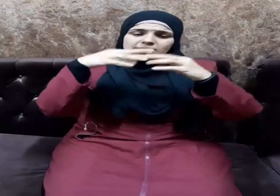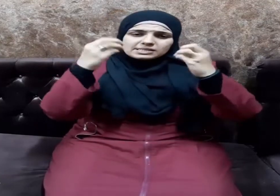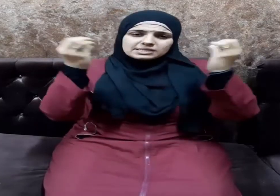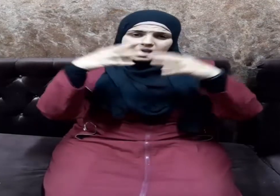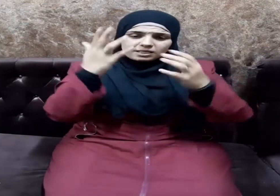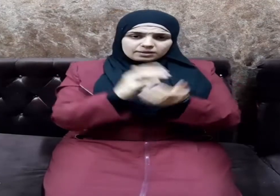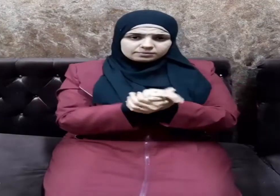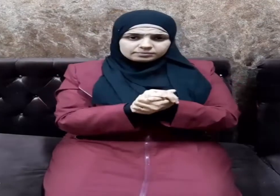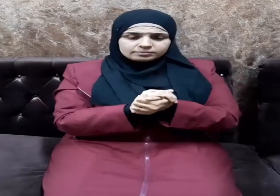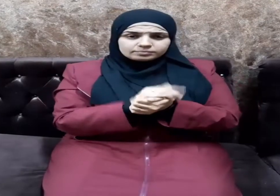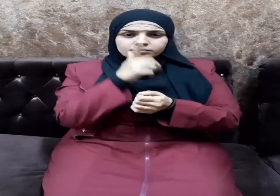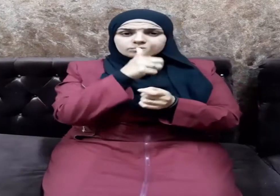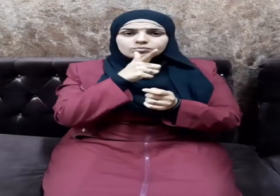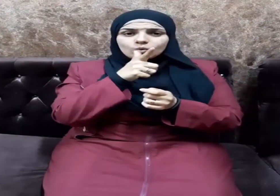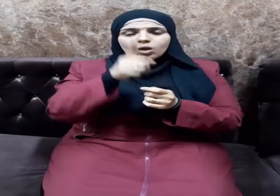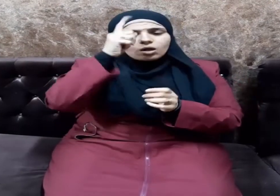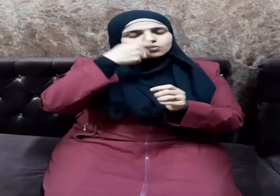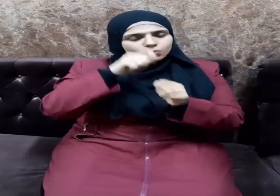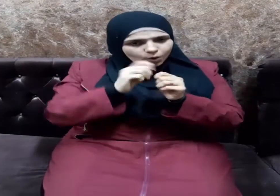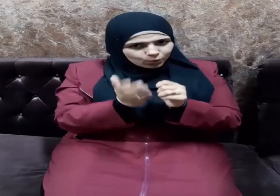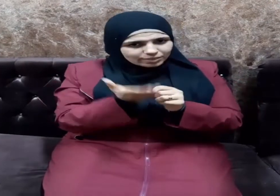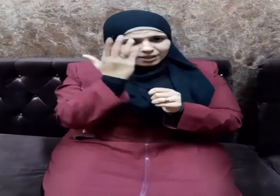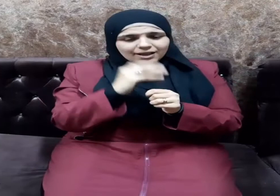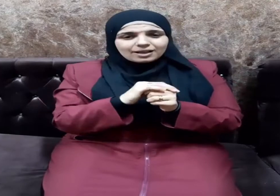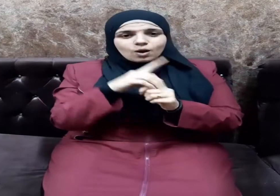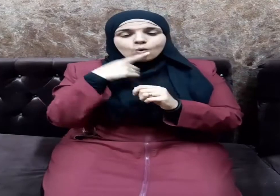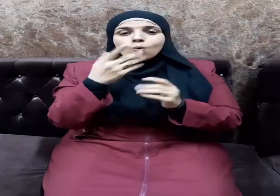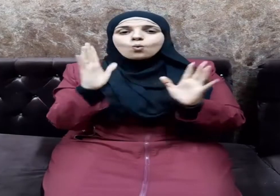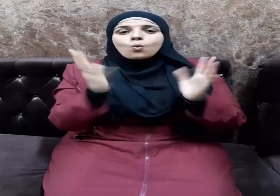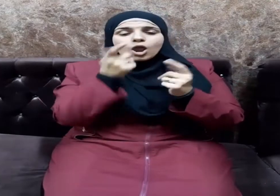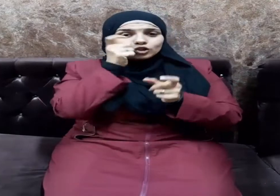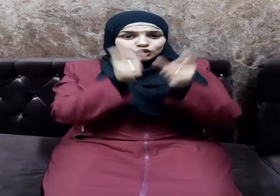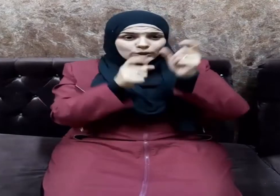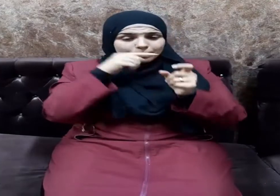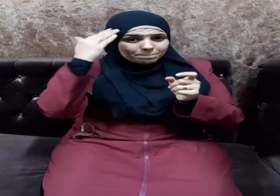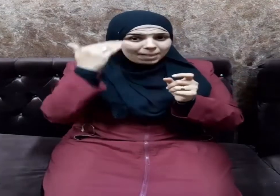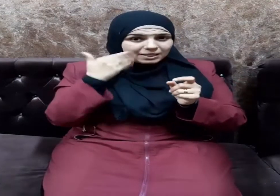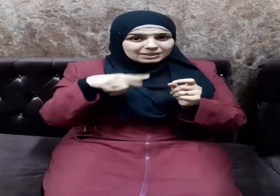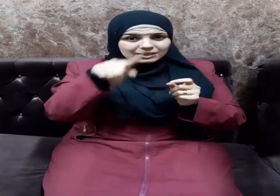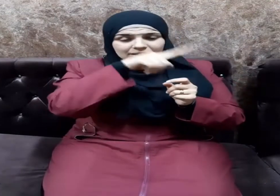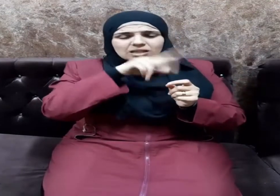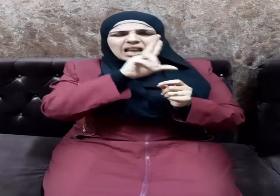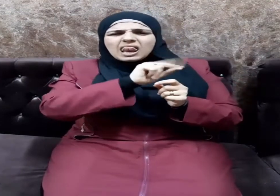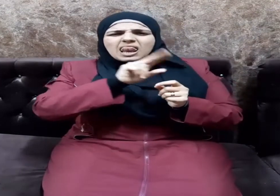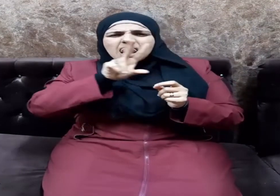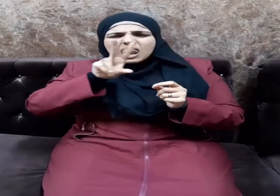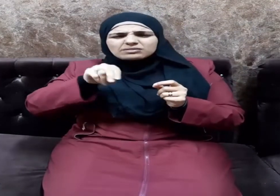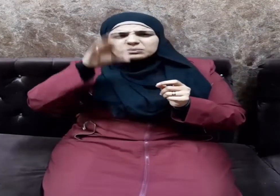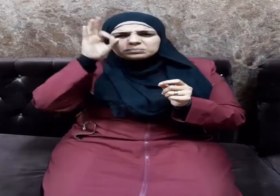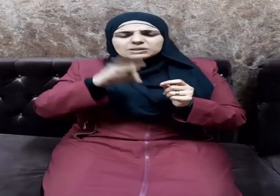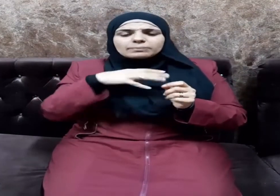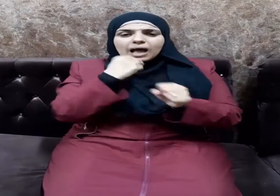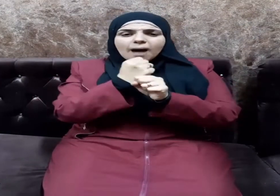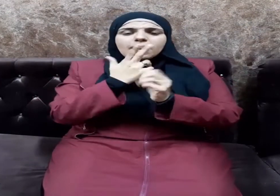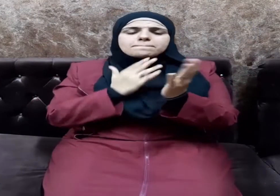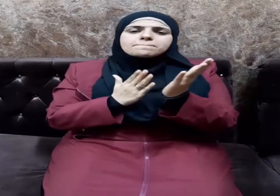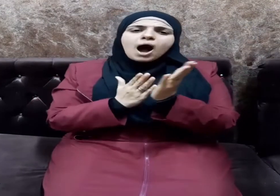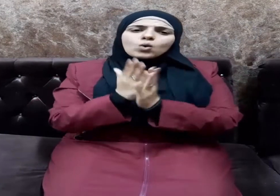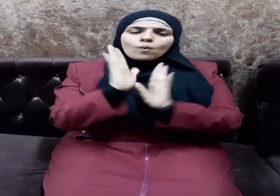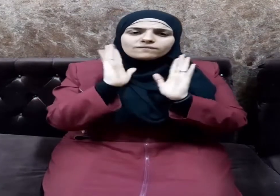وقال جل شأنه ولهن مثل الذي عليهن بالمعروف أي